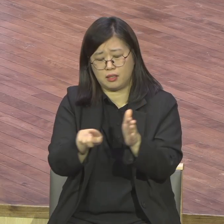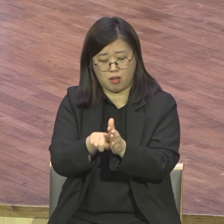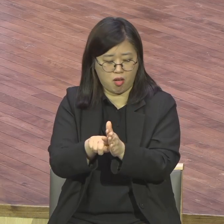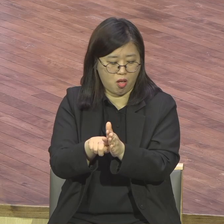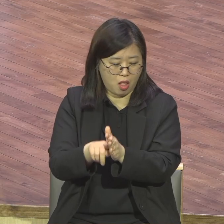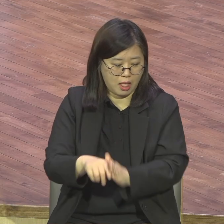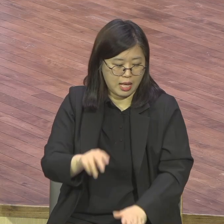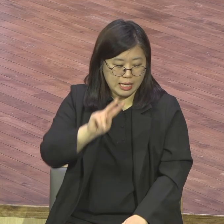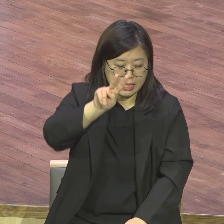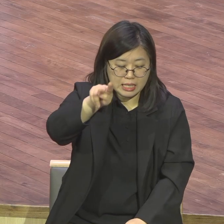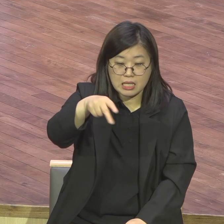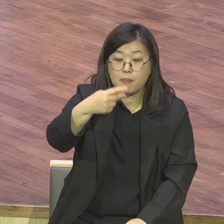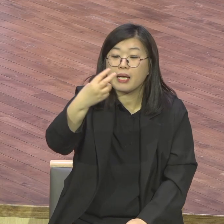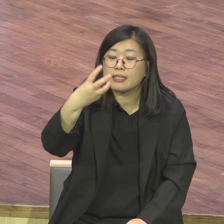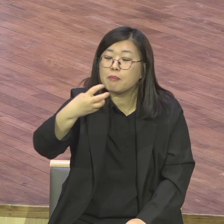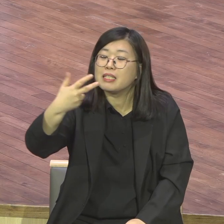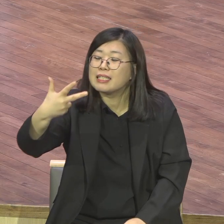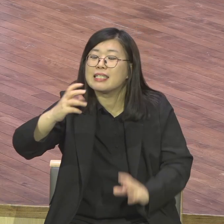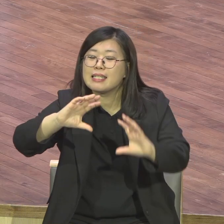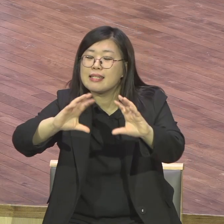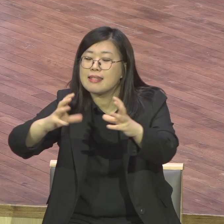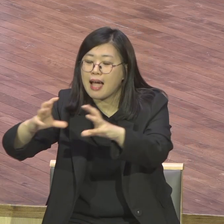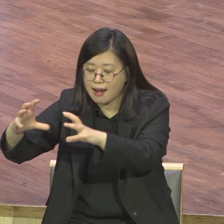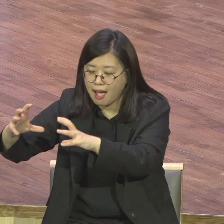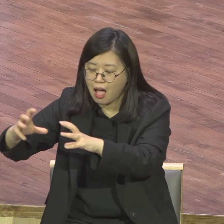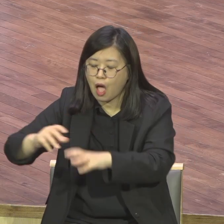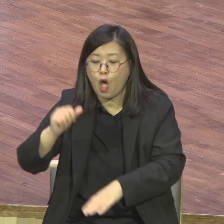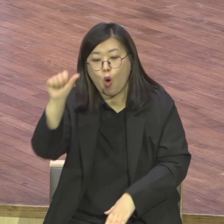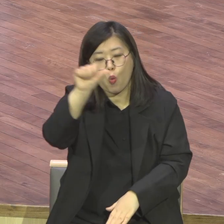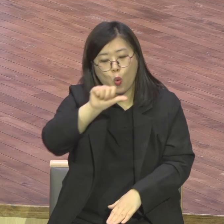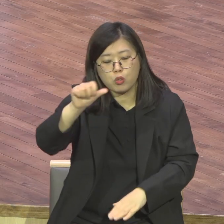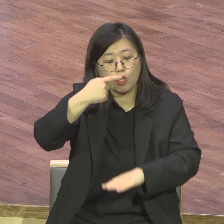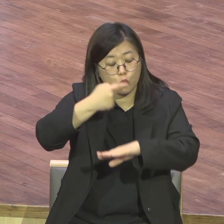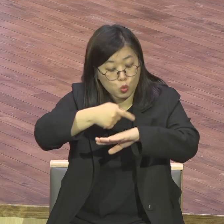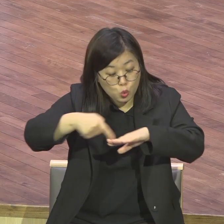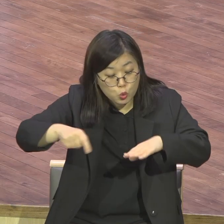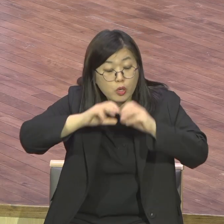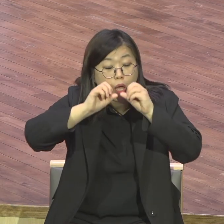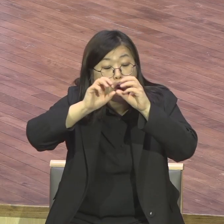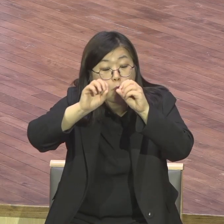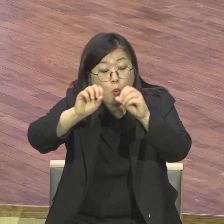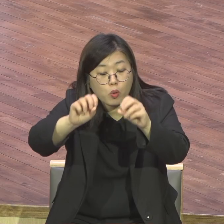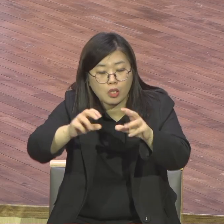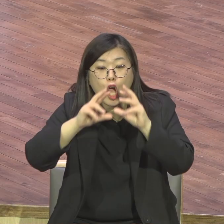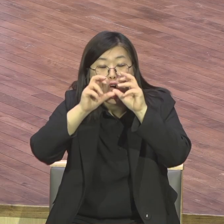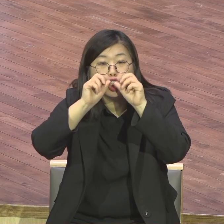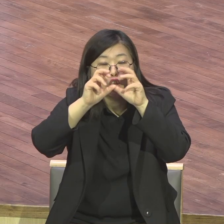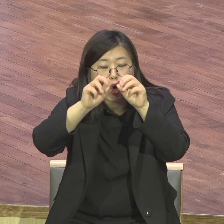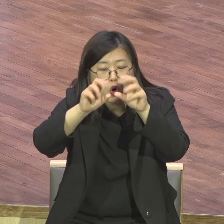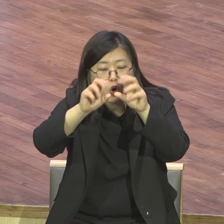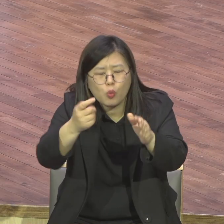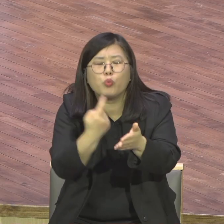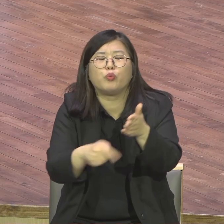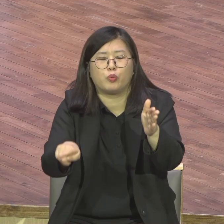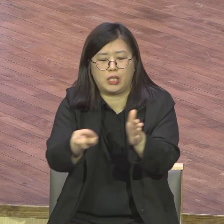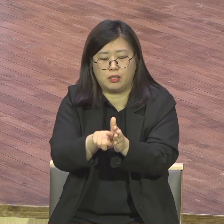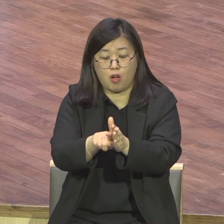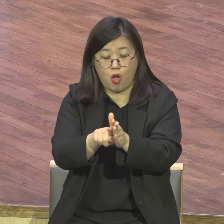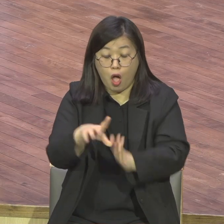35년 만에 베이스가 튼튼해진 거예요 내가 개척하면서 성교할 때 이태웅 박사가 내년에 말한 거예요 교회가 베이스가